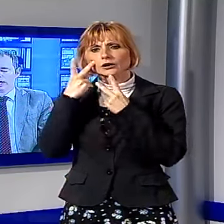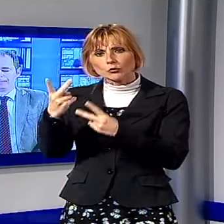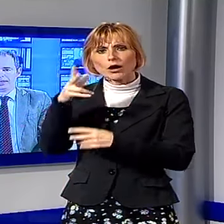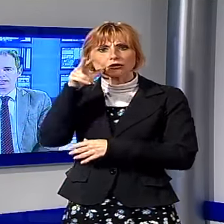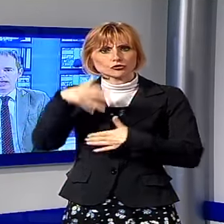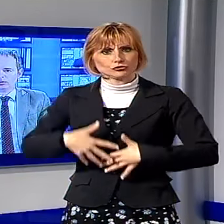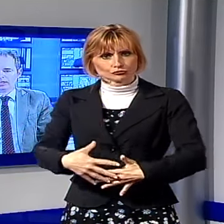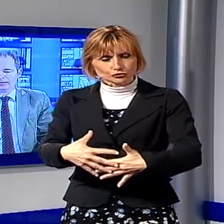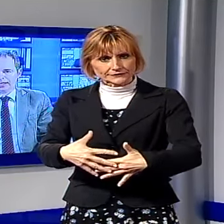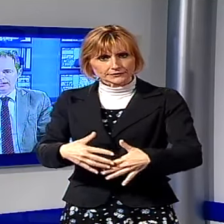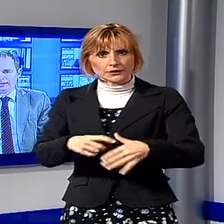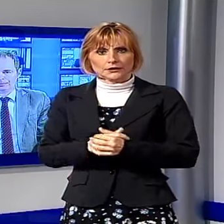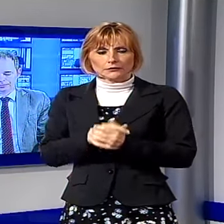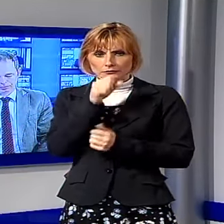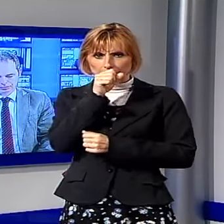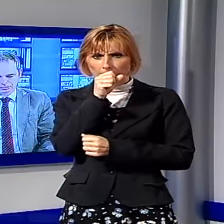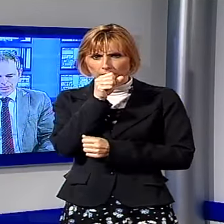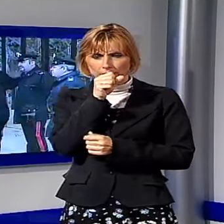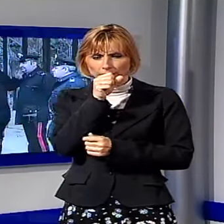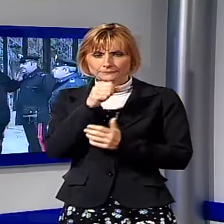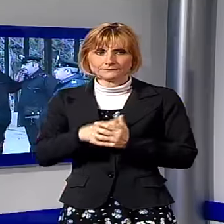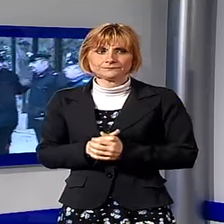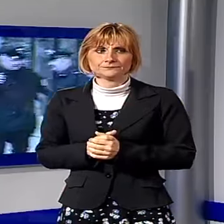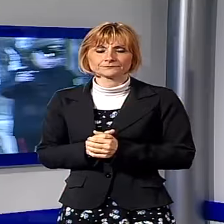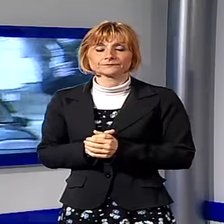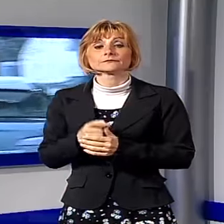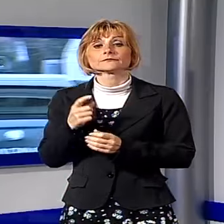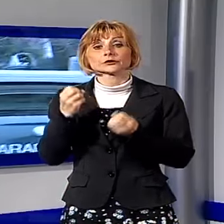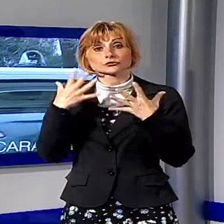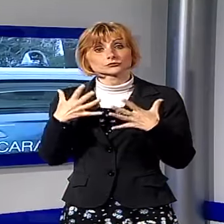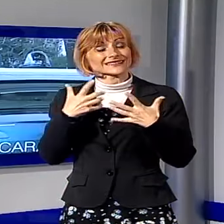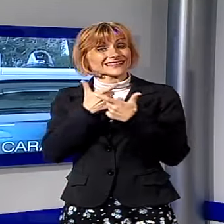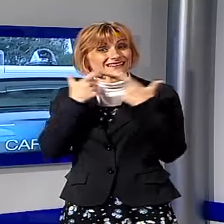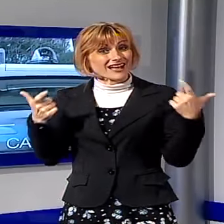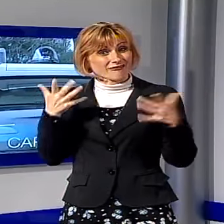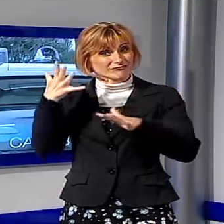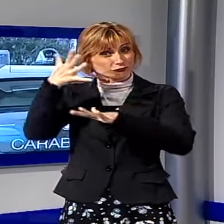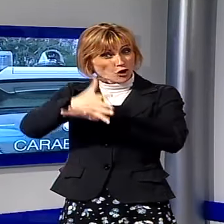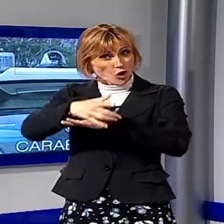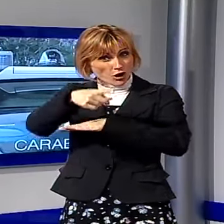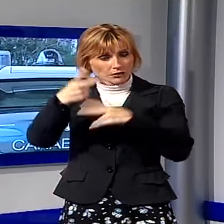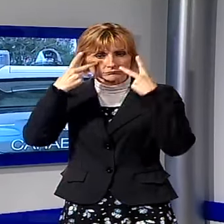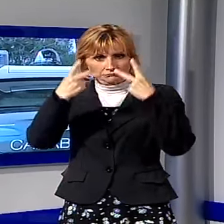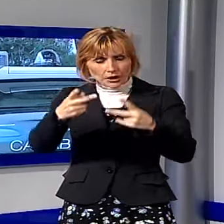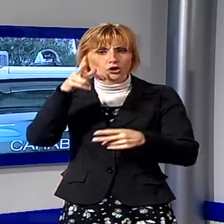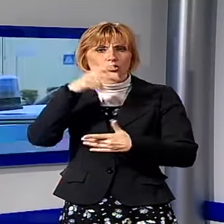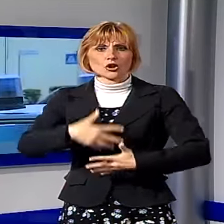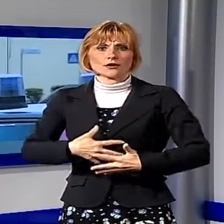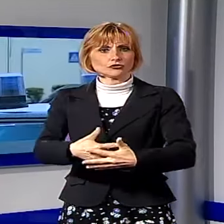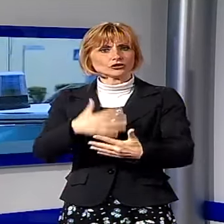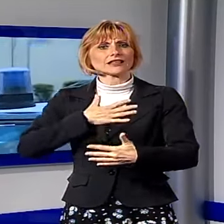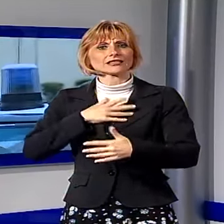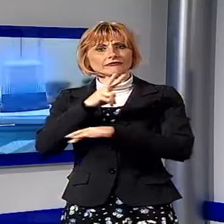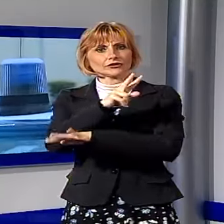donna in stato di gravidanza. Un grave episodio di violenza che ha coinvolto anche una donna incinta di